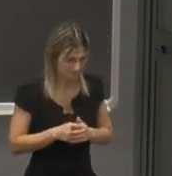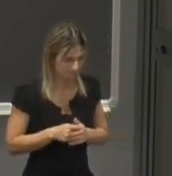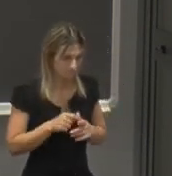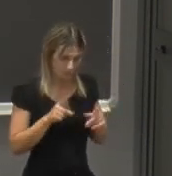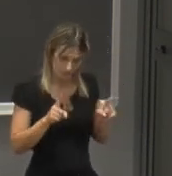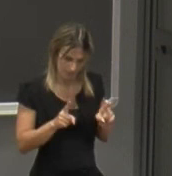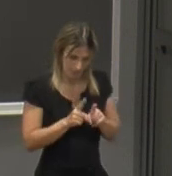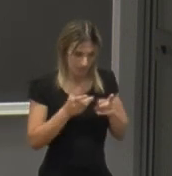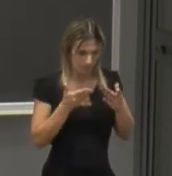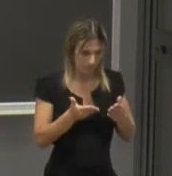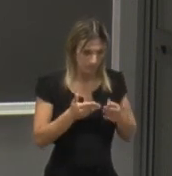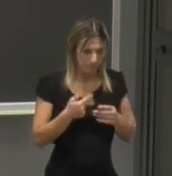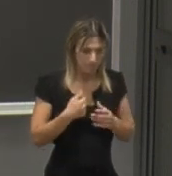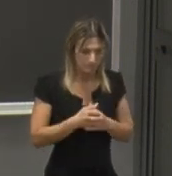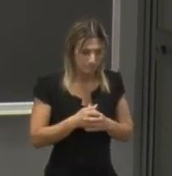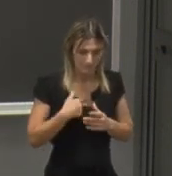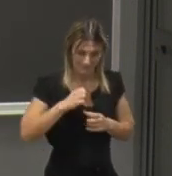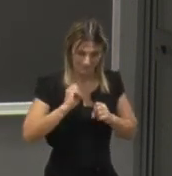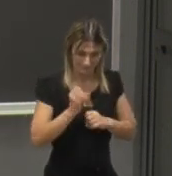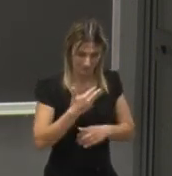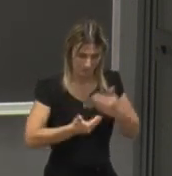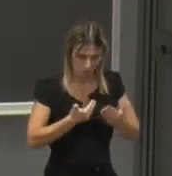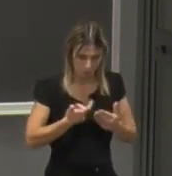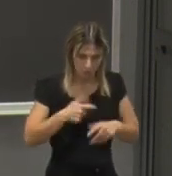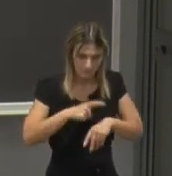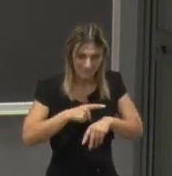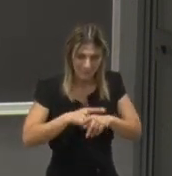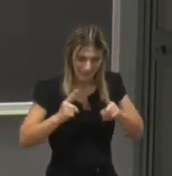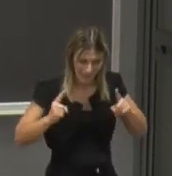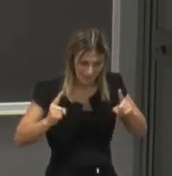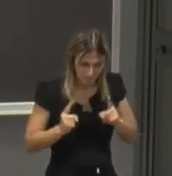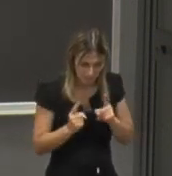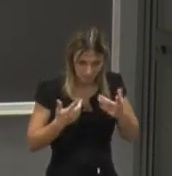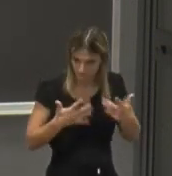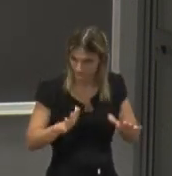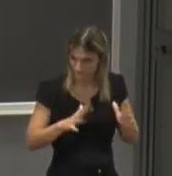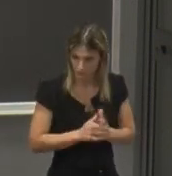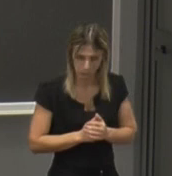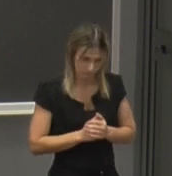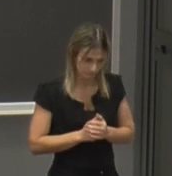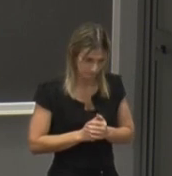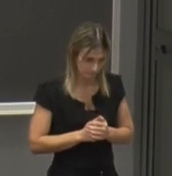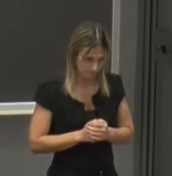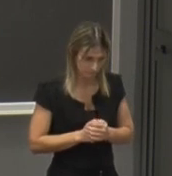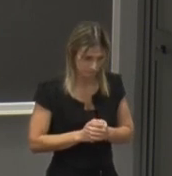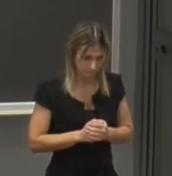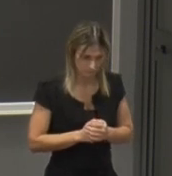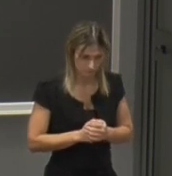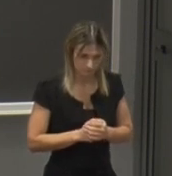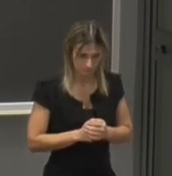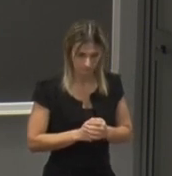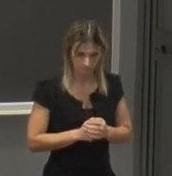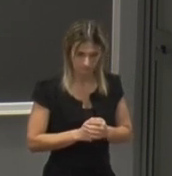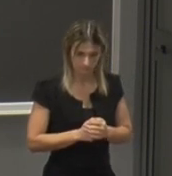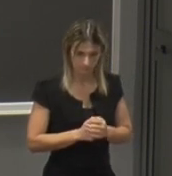anche qui vado vado veloce perché il tempo si è ormai esaurito e quindi